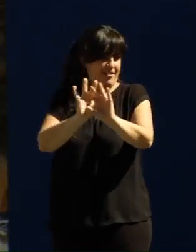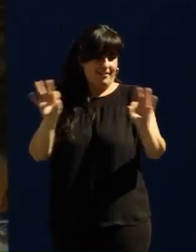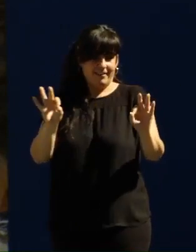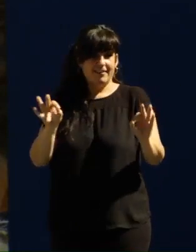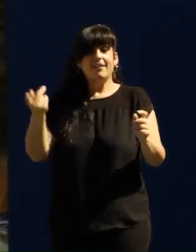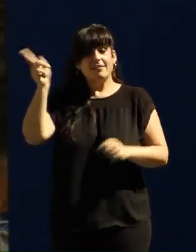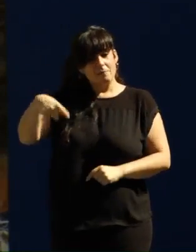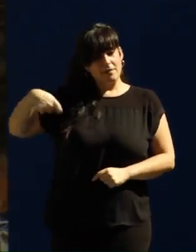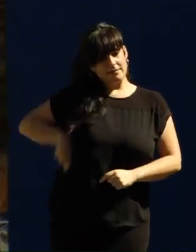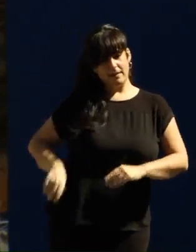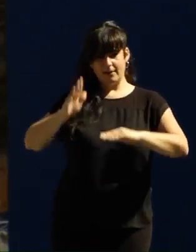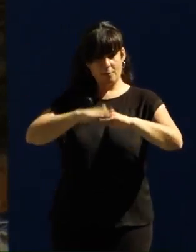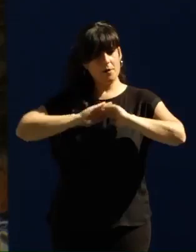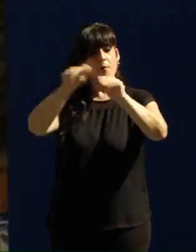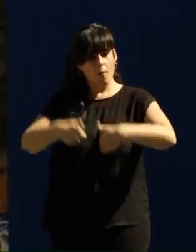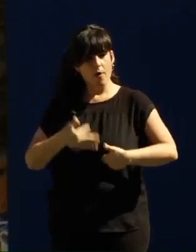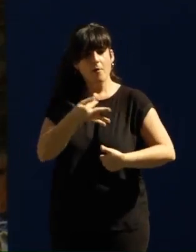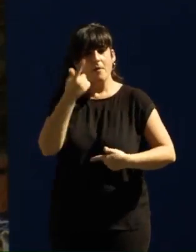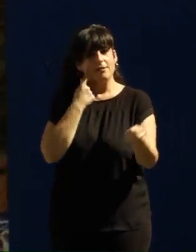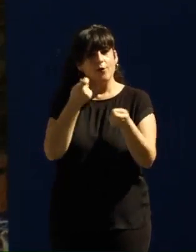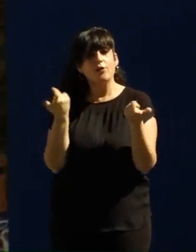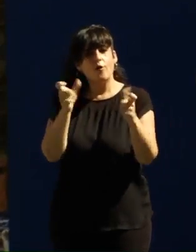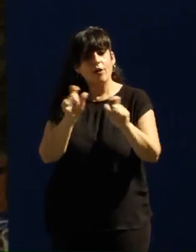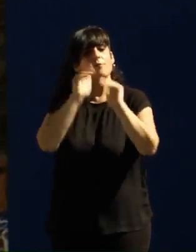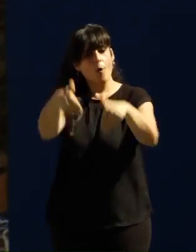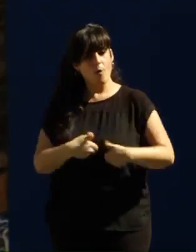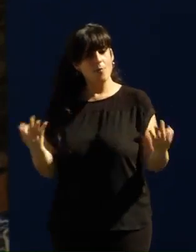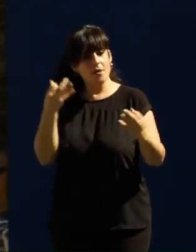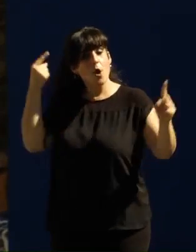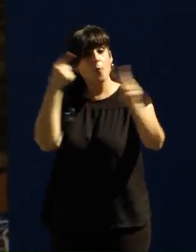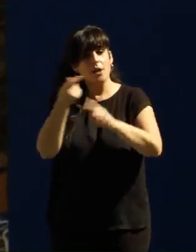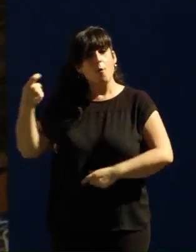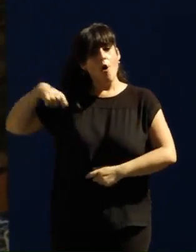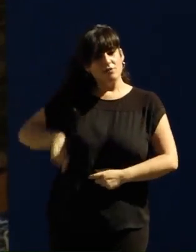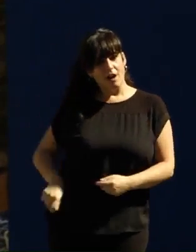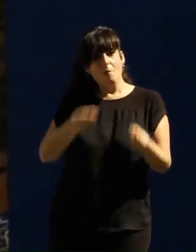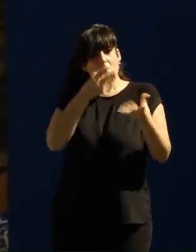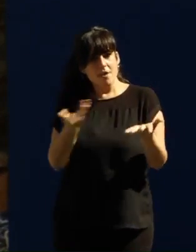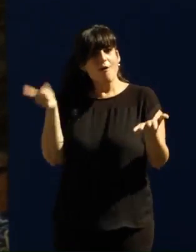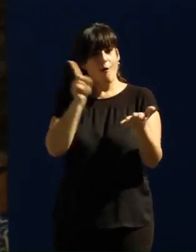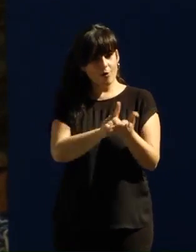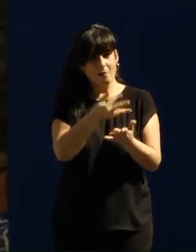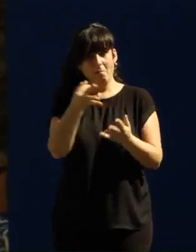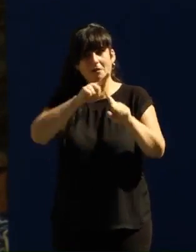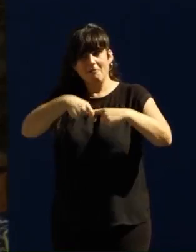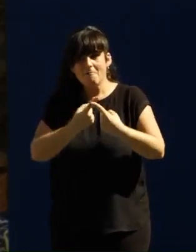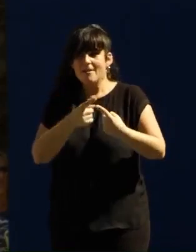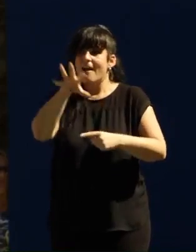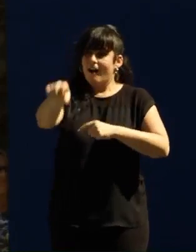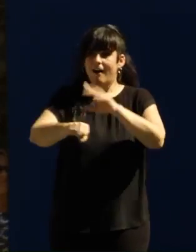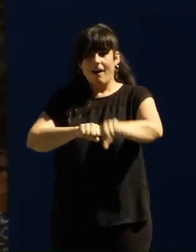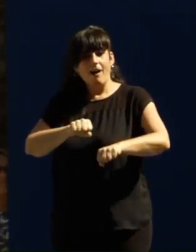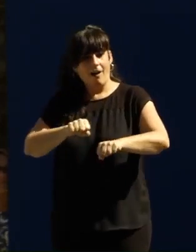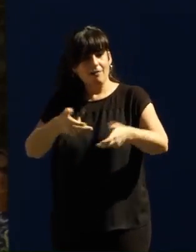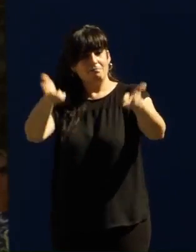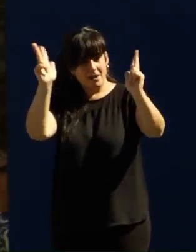salario mínimo y la negociación colectiva para recuperar los salarios porque solo así las familias van a poder consumir y solo